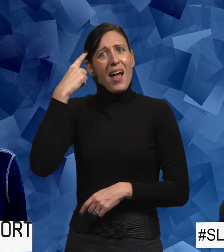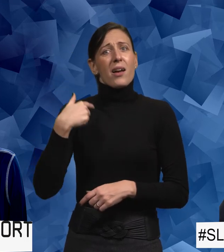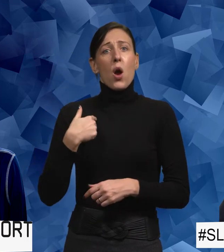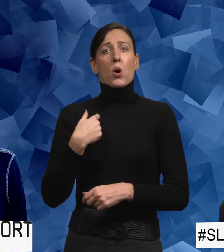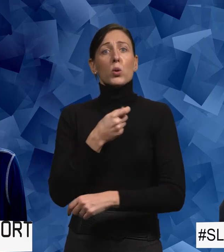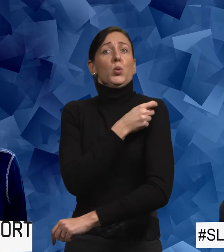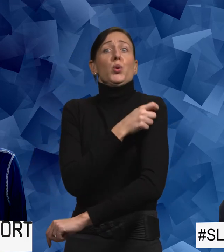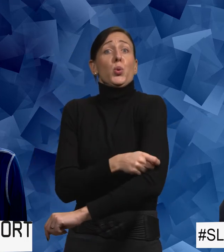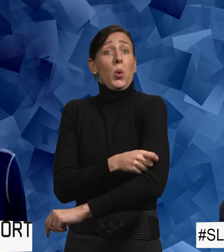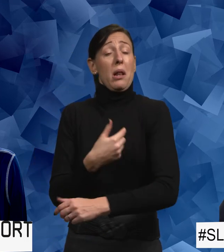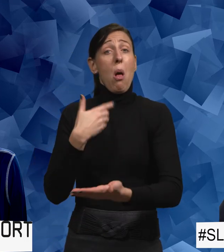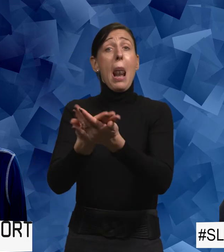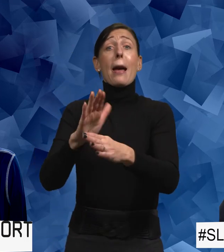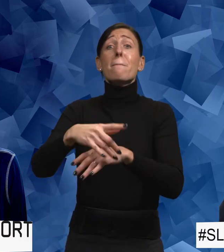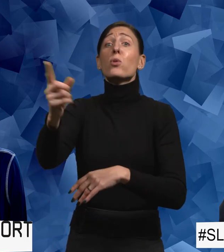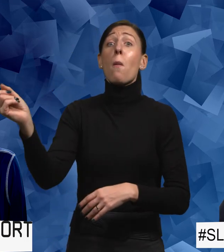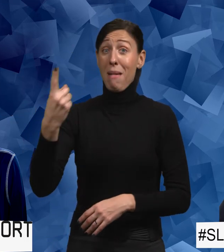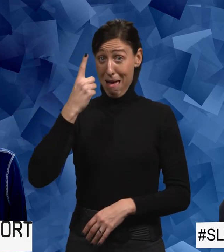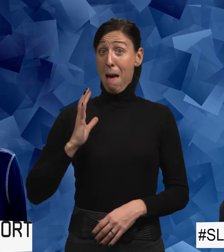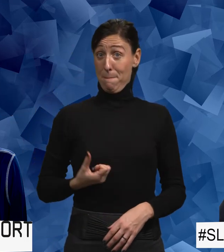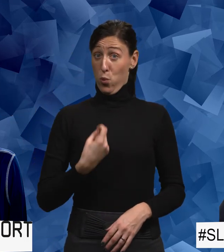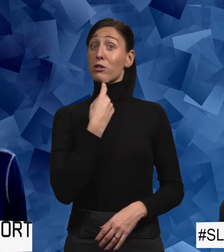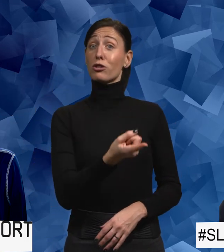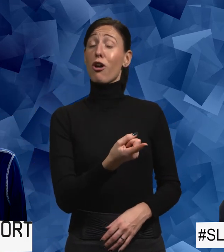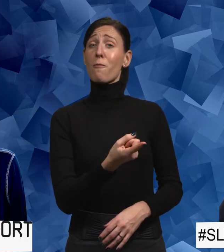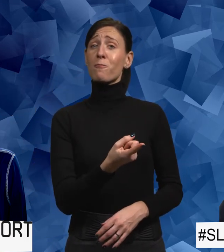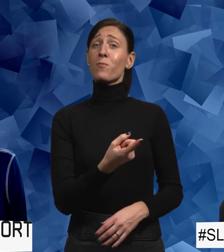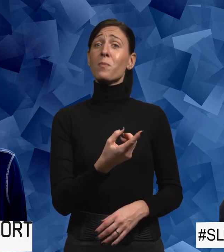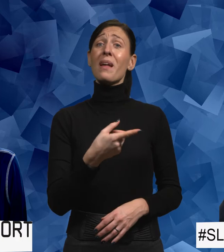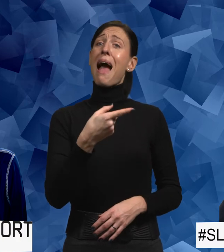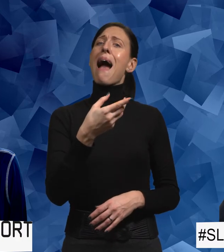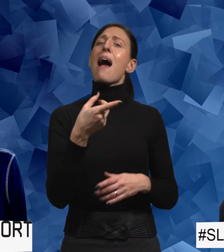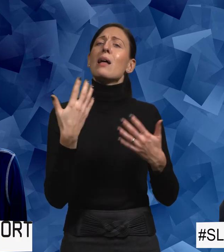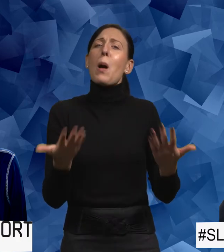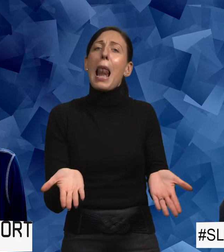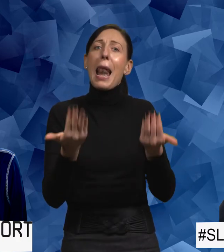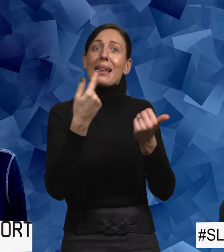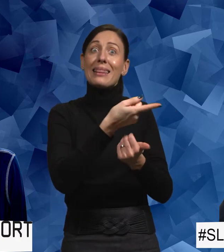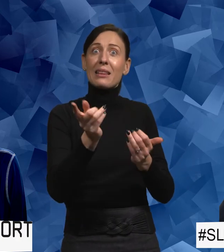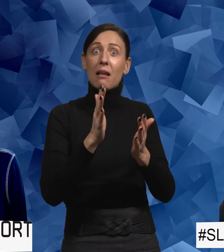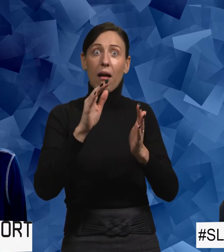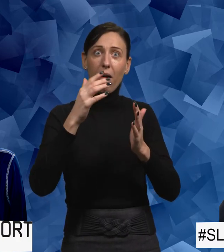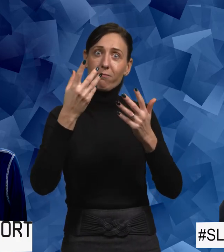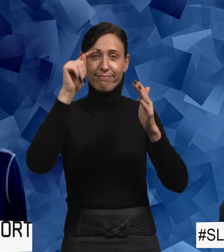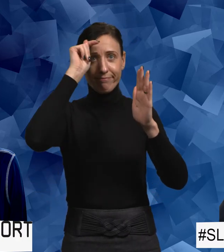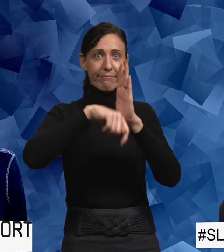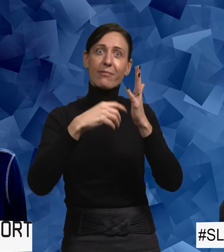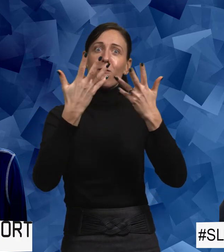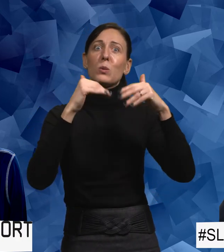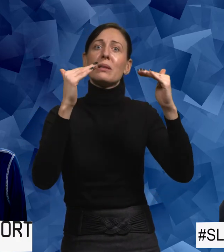tänker jag att... Och skulden läggs också på de många gånger. En polis sa att de är så lätta att få kontakt